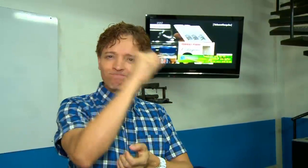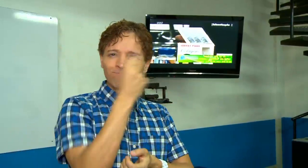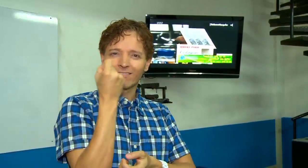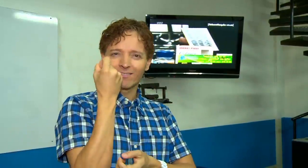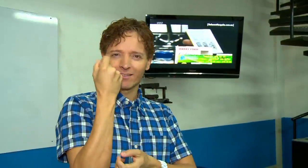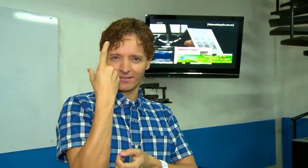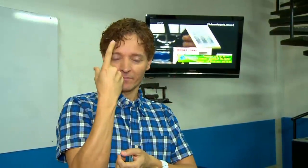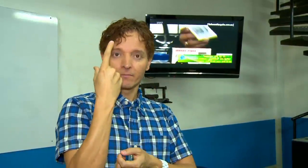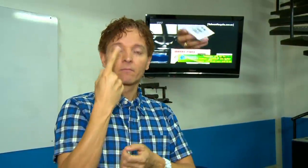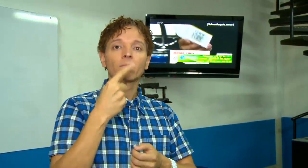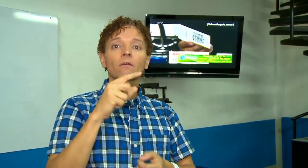entienden más fácil.